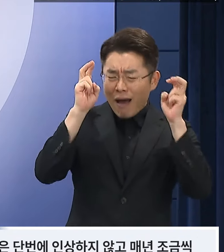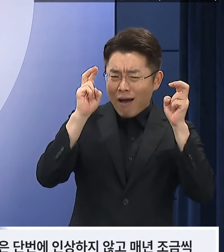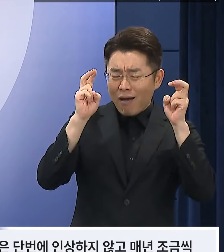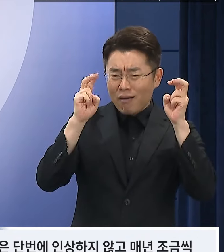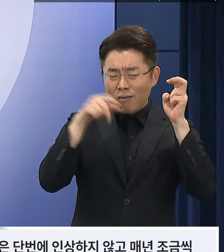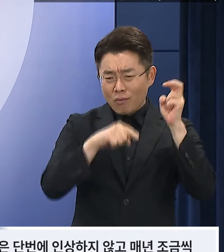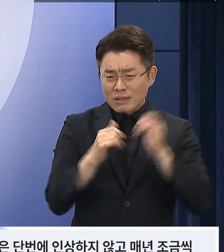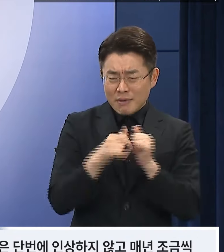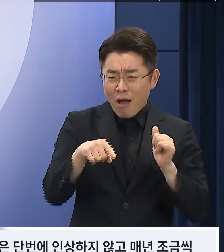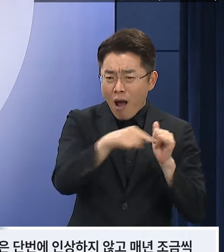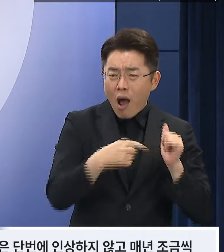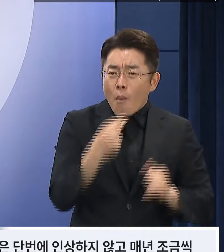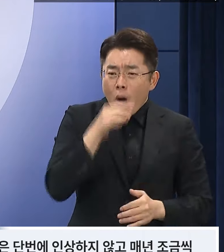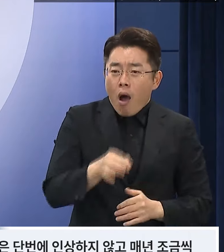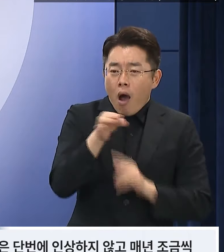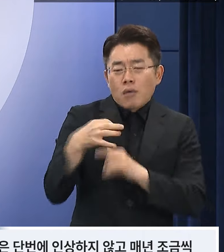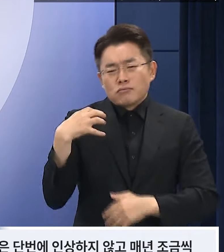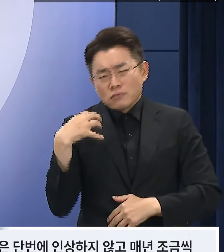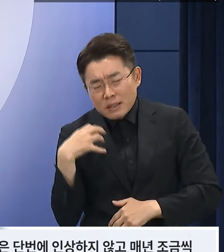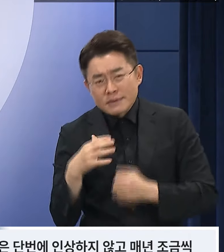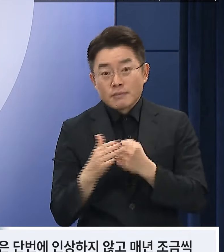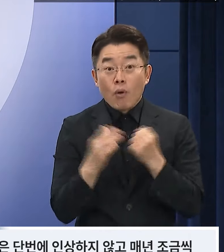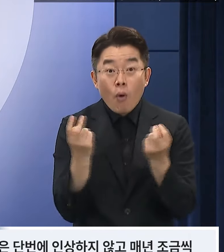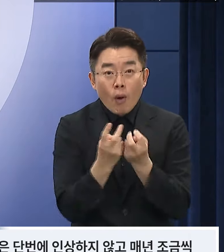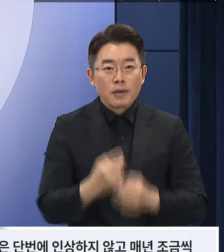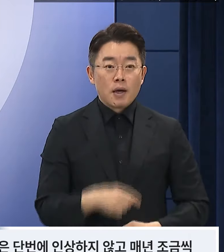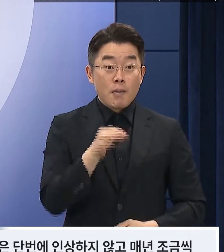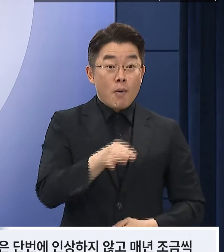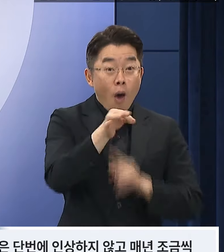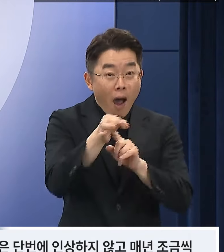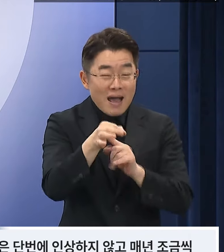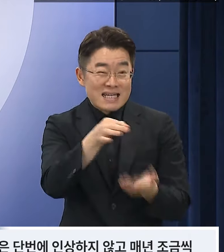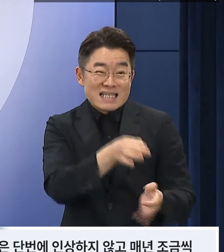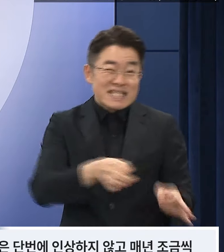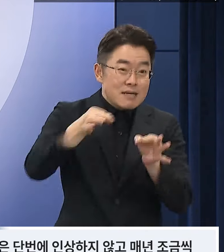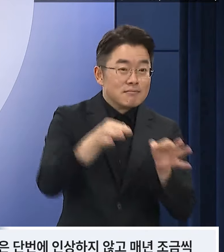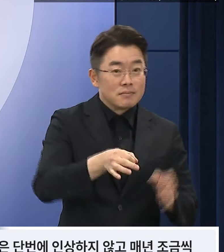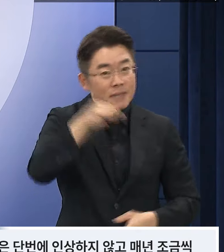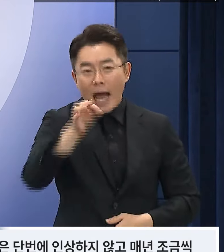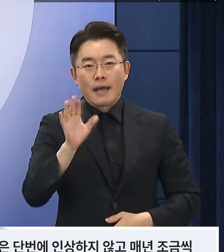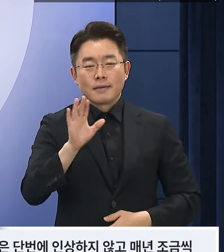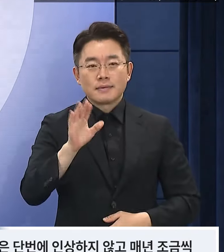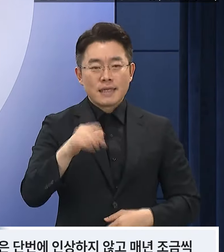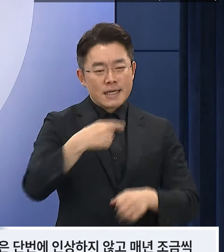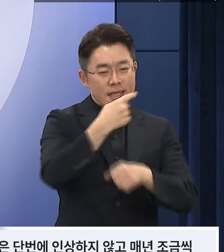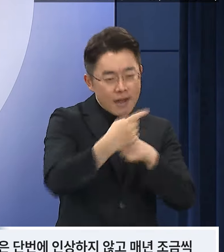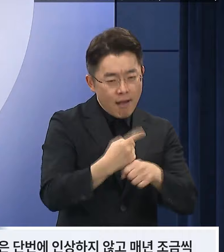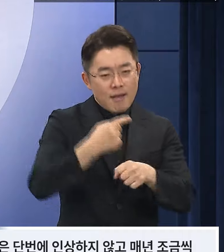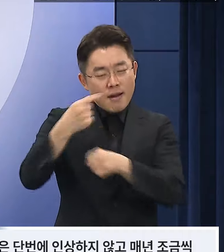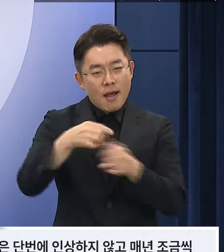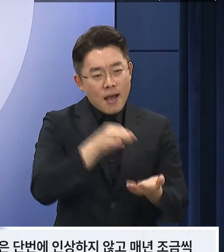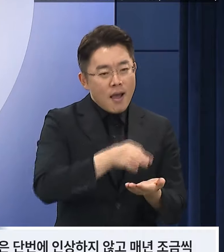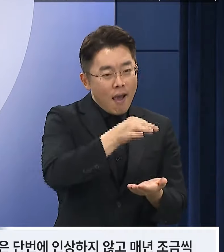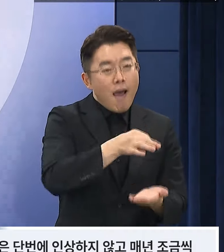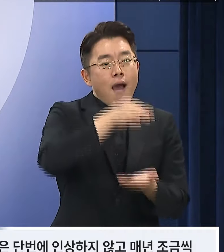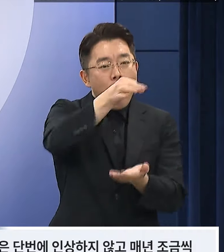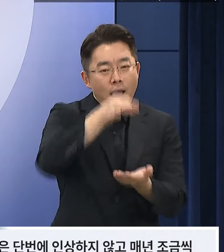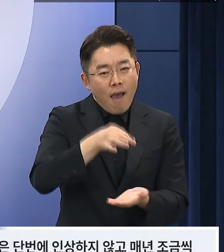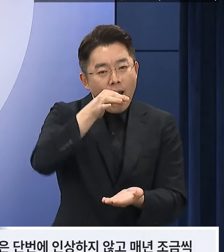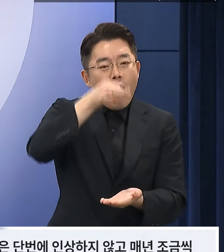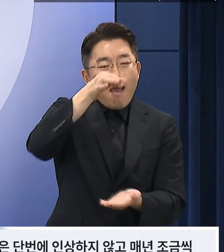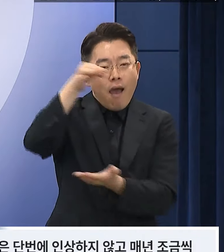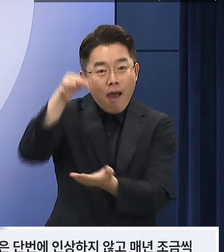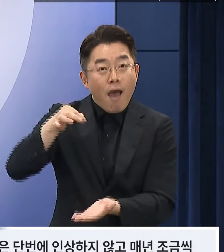국민 부담을 완화하기 위해 보험료율은 단번에 인상하지 않고 매년 조금씩 단계적으로